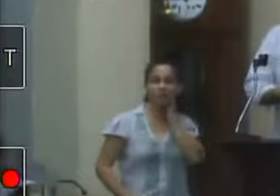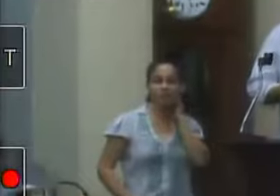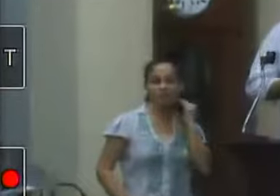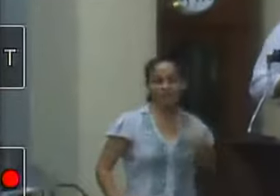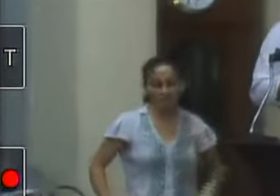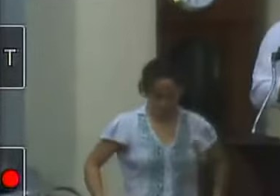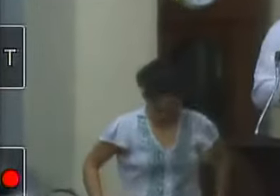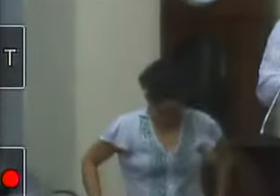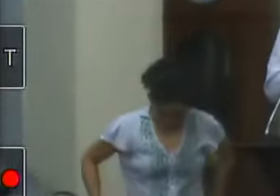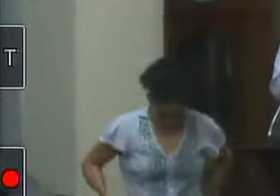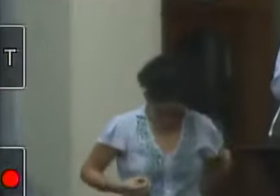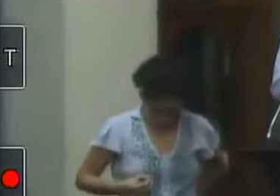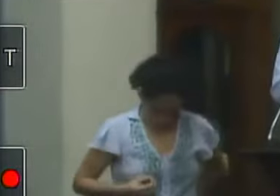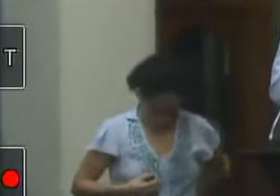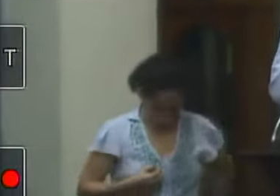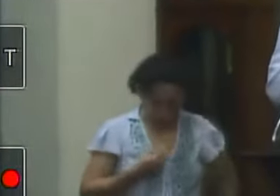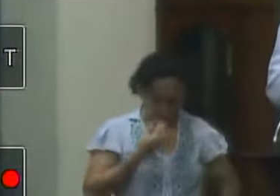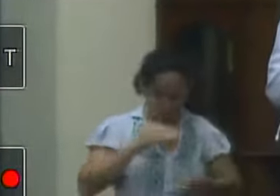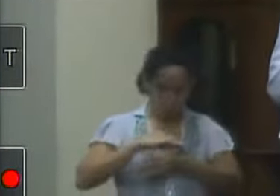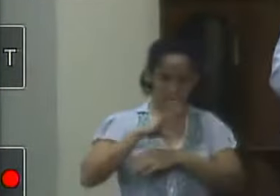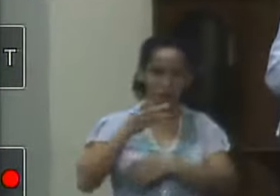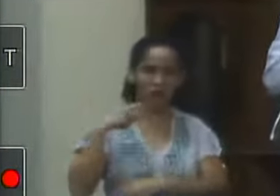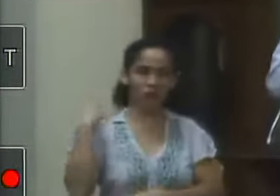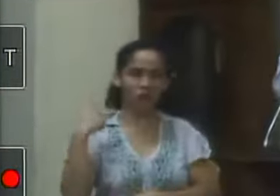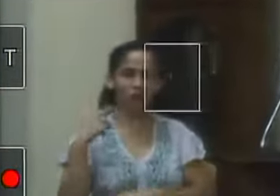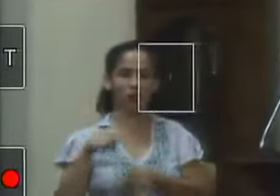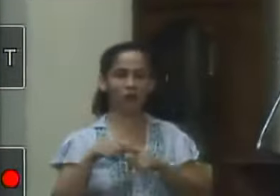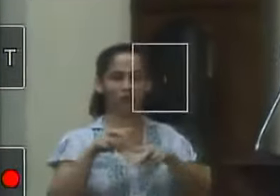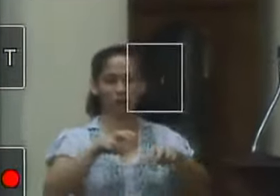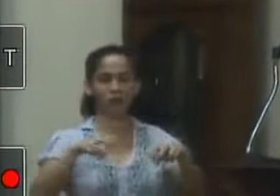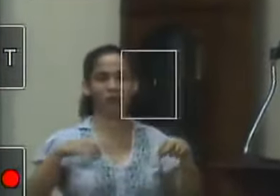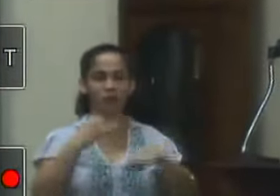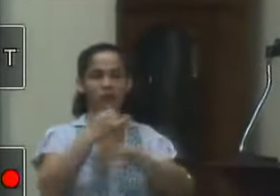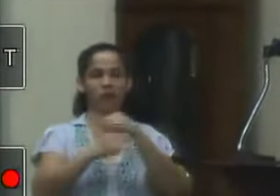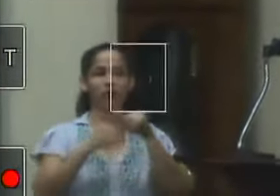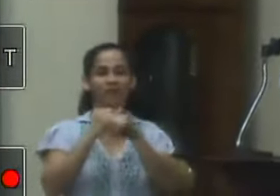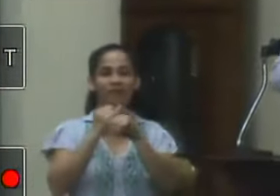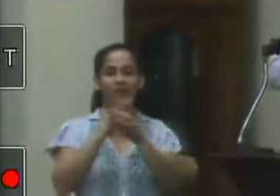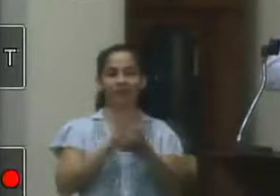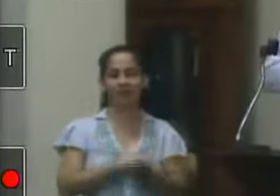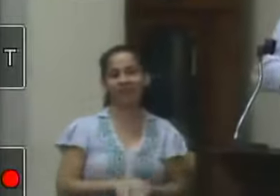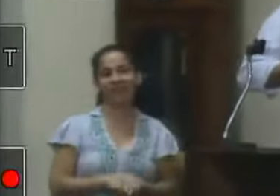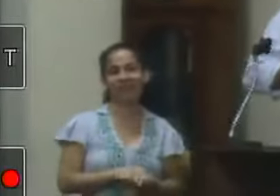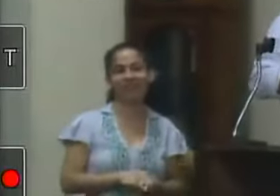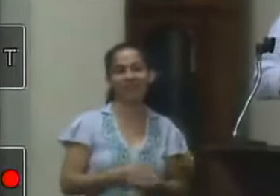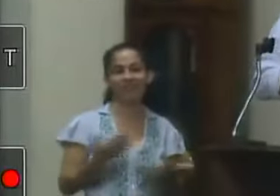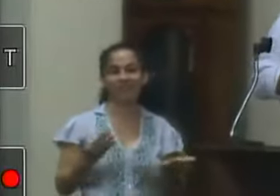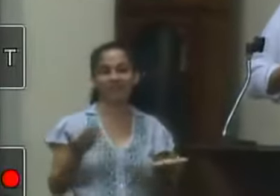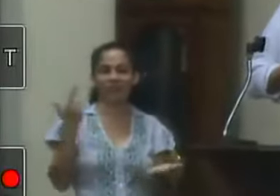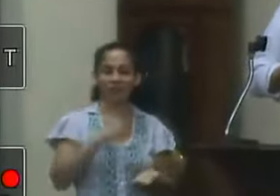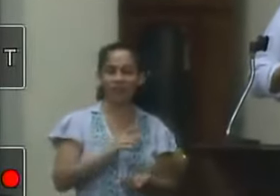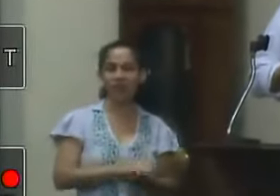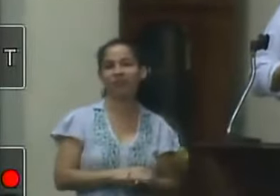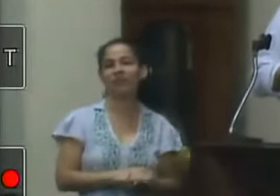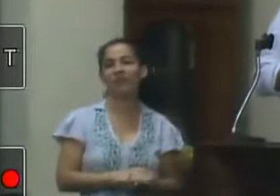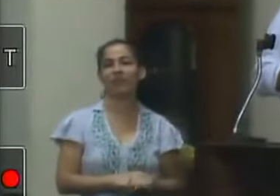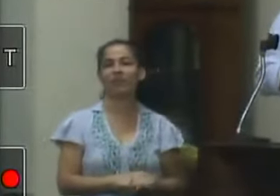boa noite companheiros vereadores a todos que nos assistem pela internet a todos presentes queria hoje mais uma vez